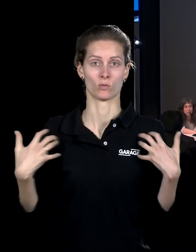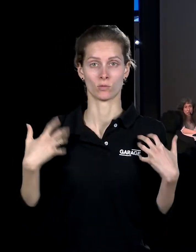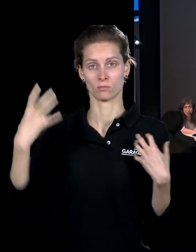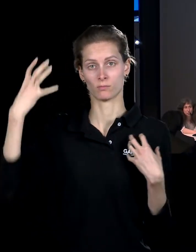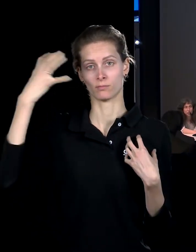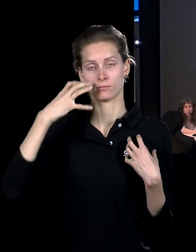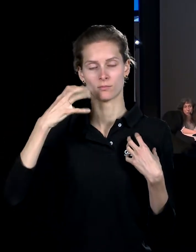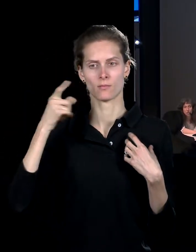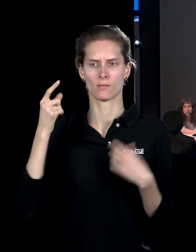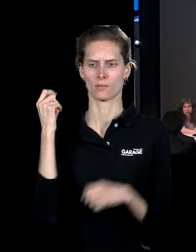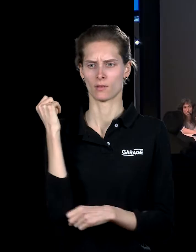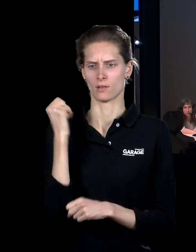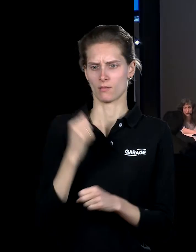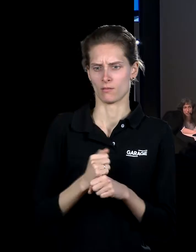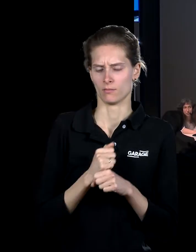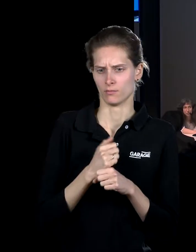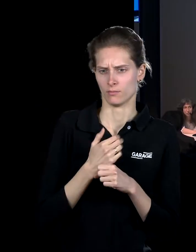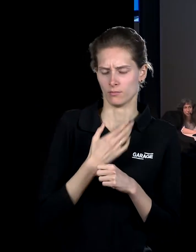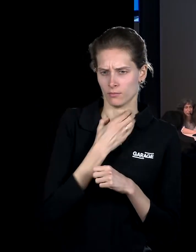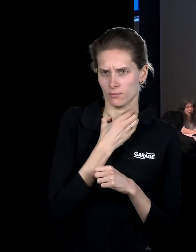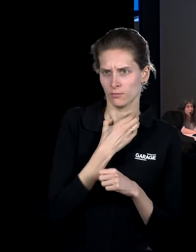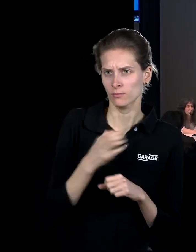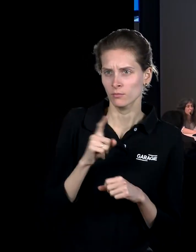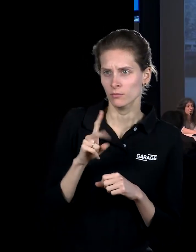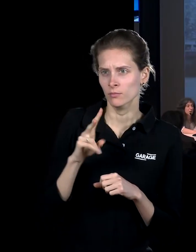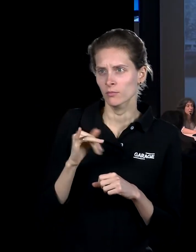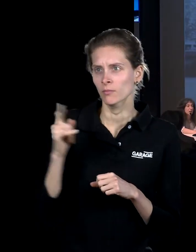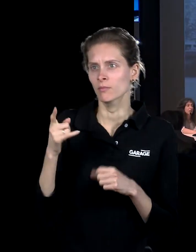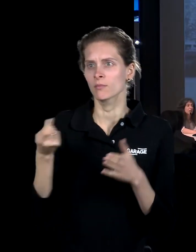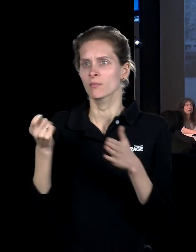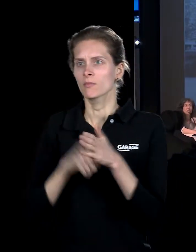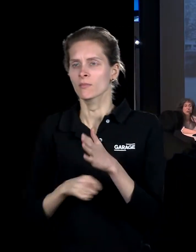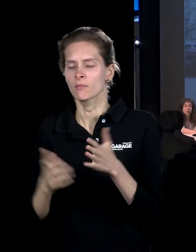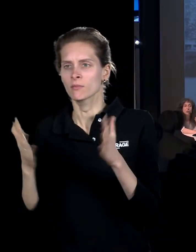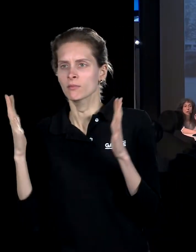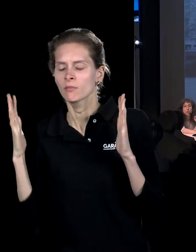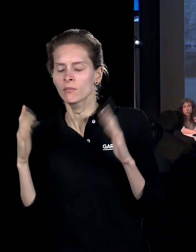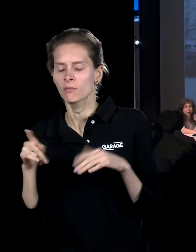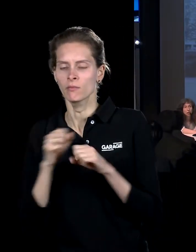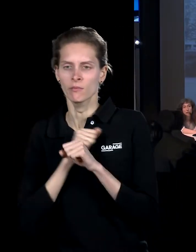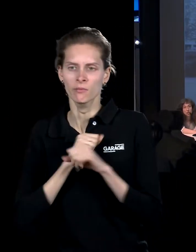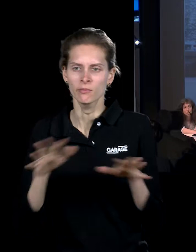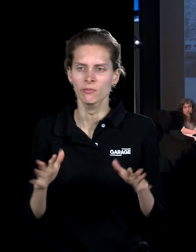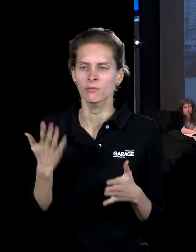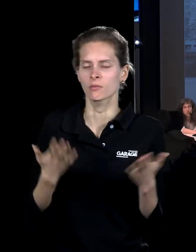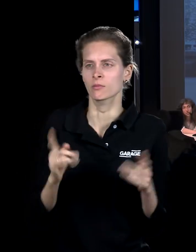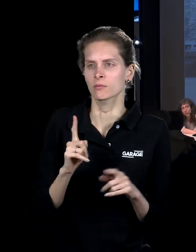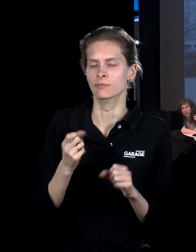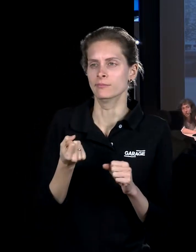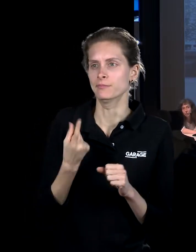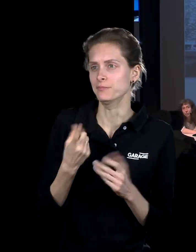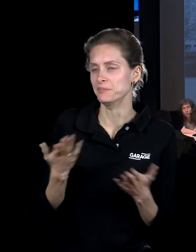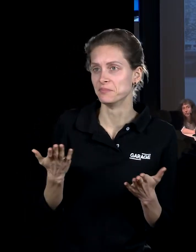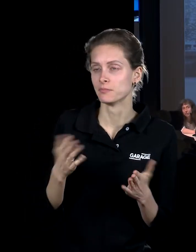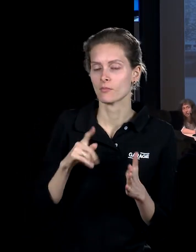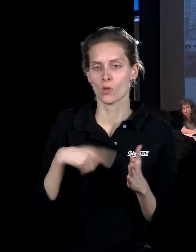оставшиеся без работы аниматоры этого закрывшегося парка аттракционов. И разыгрывают некую ситуацию сказки непонятной. Это